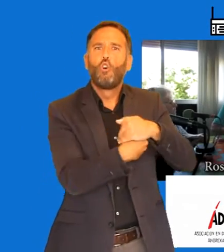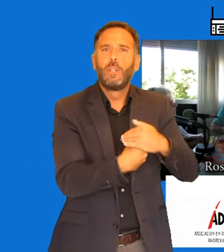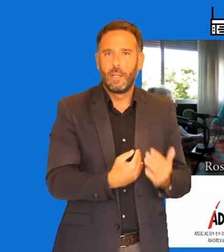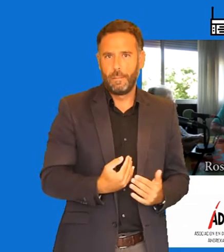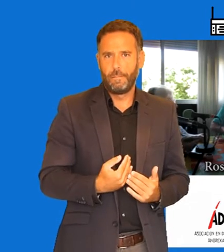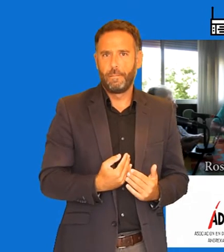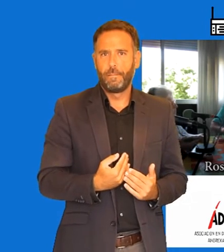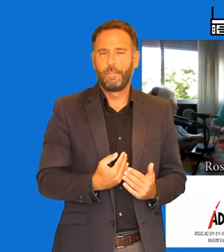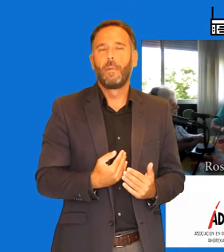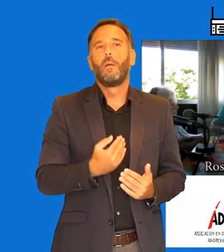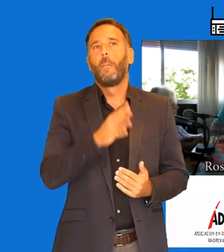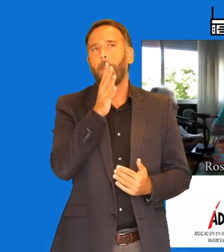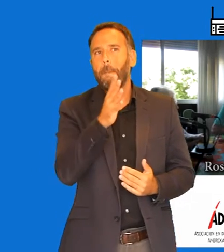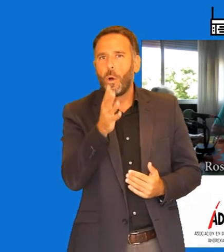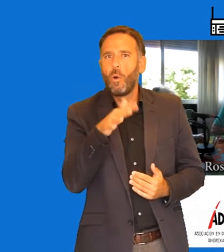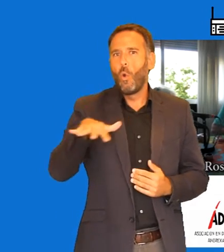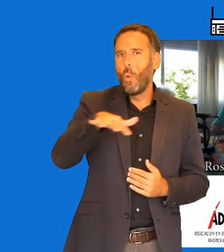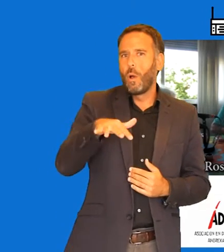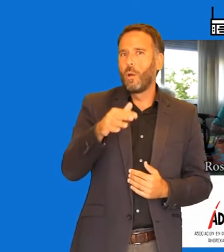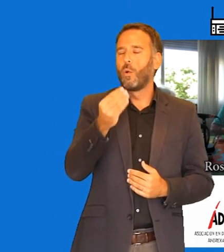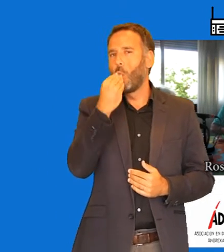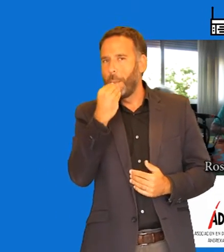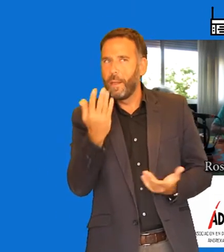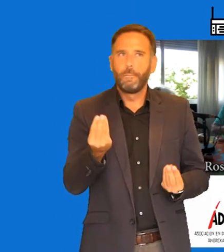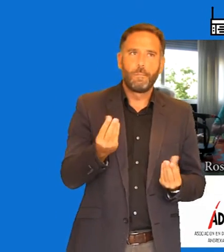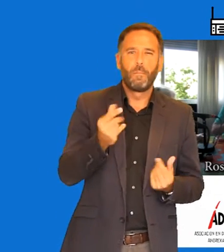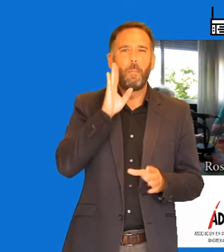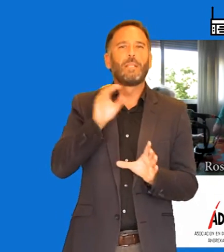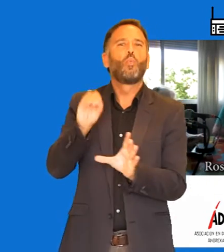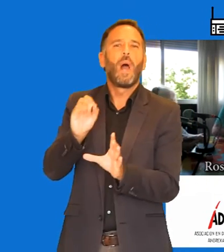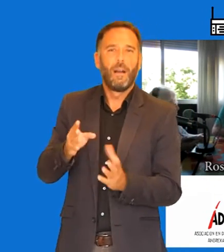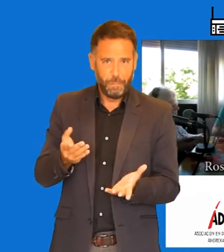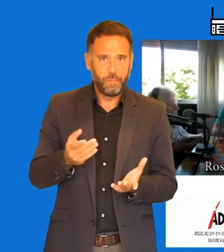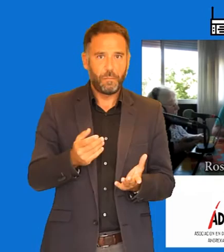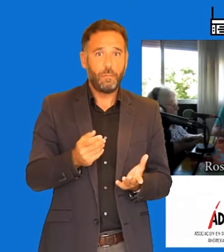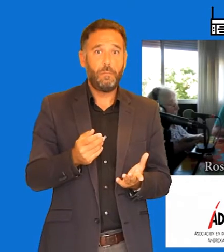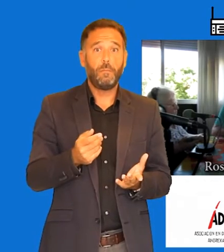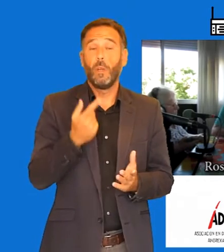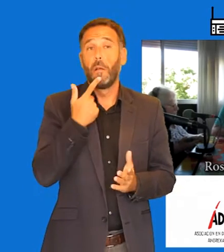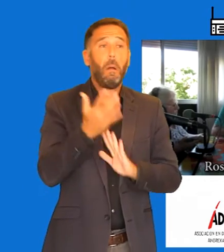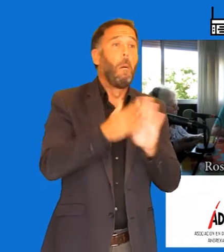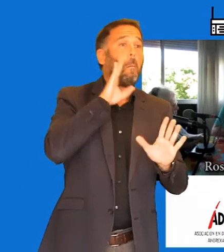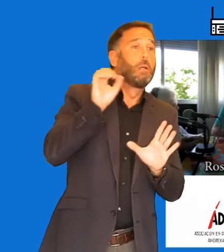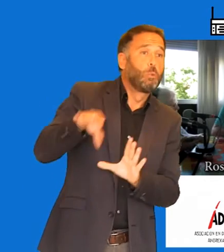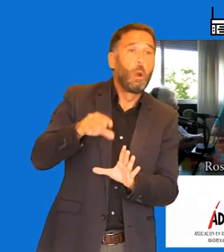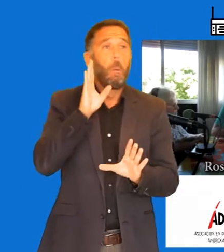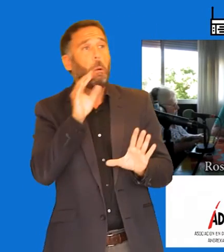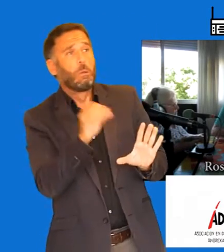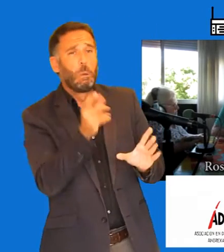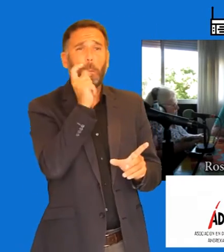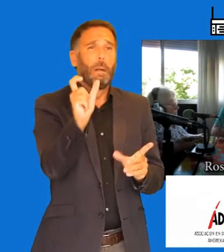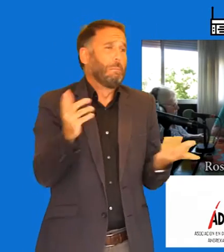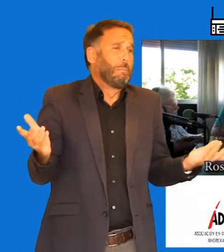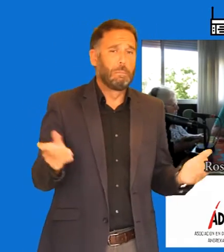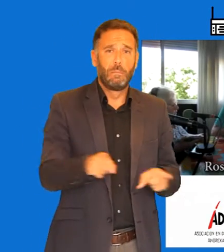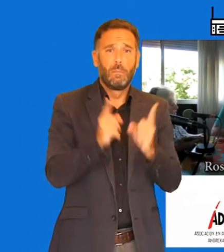sitio de comida, llamarlo basura. A mí nadie me ha dicho si es basura o no basura porque tampoco, porque no ponen el